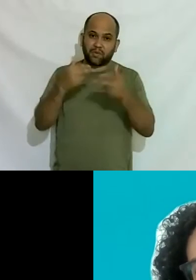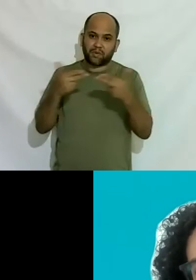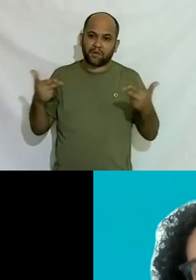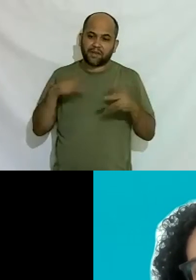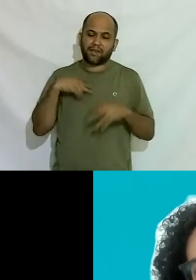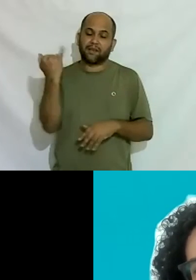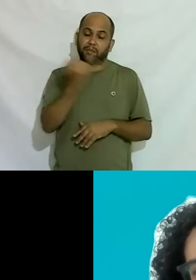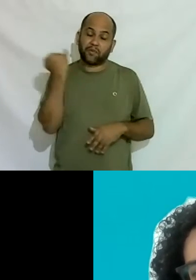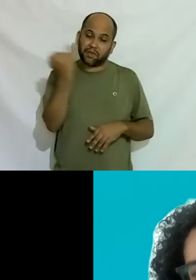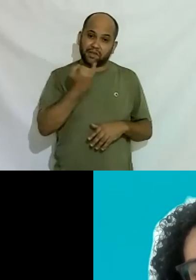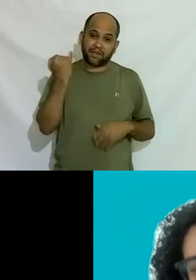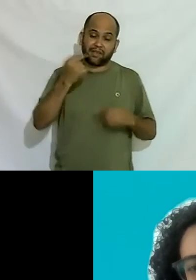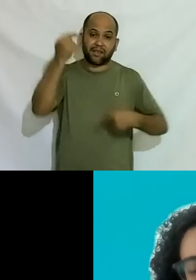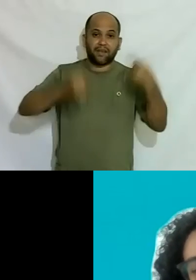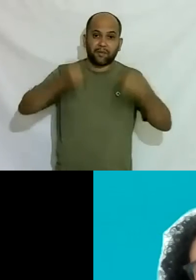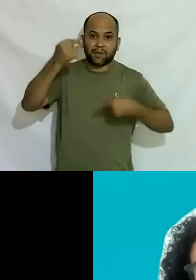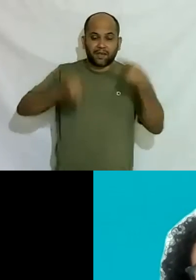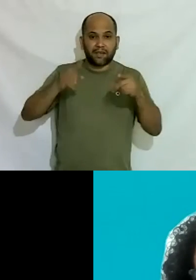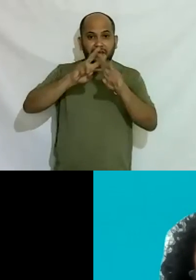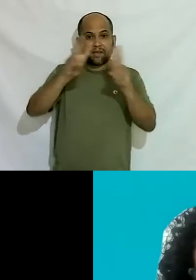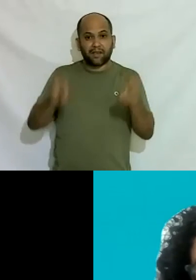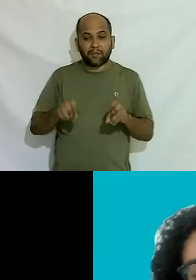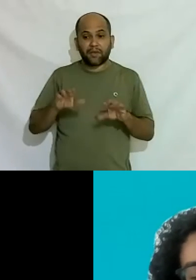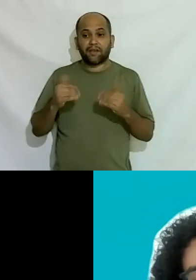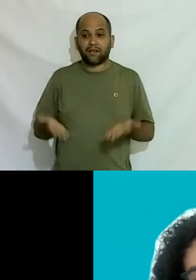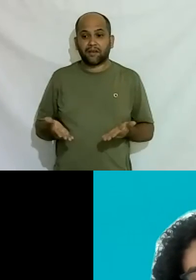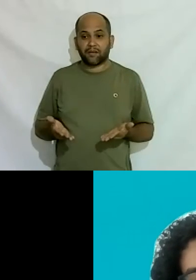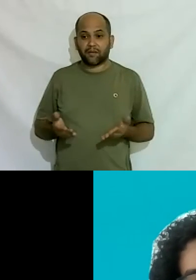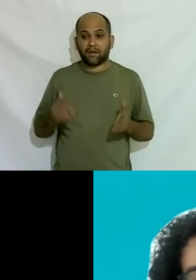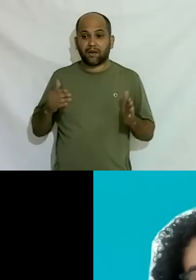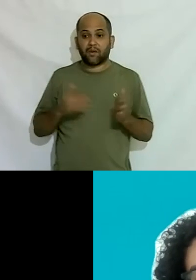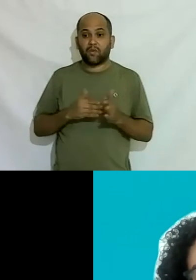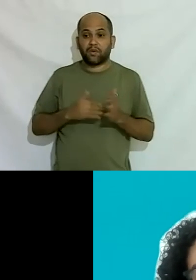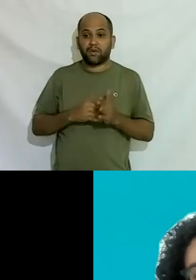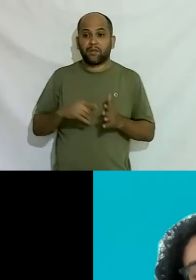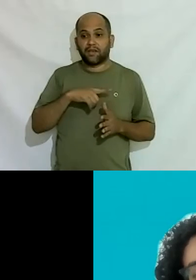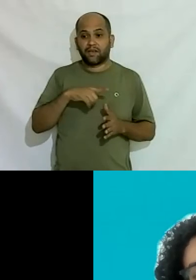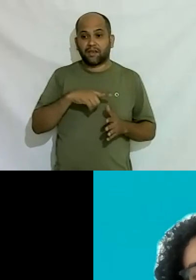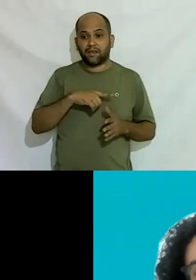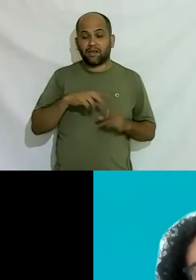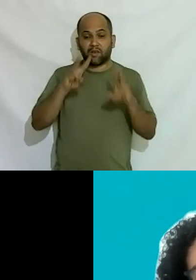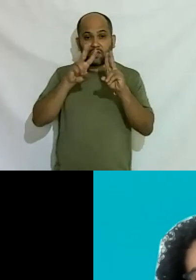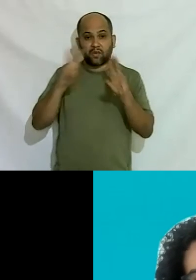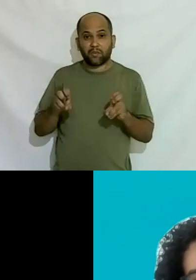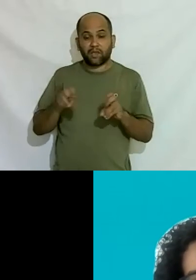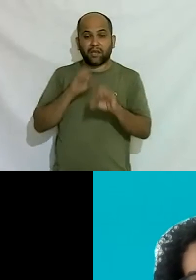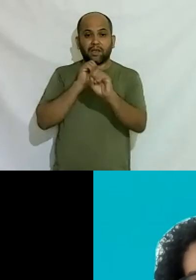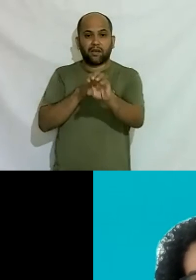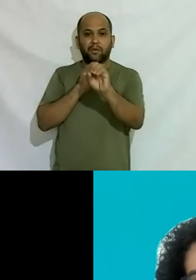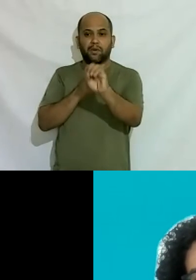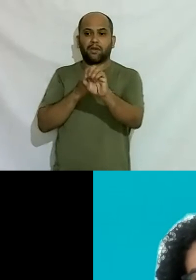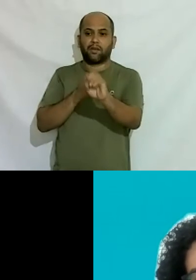importante debater sobre esse tema enfim a última questão que a gente tem aqui é sobre a educação